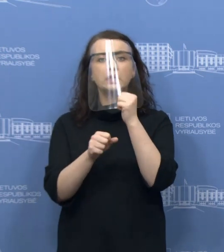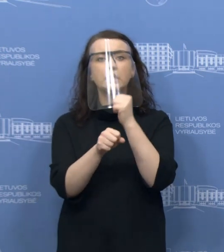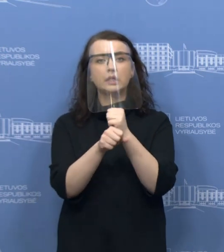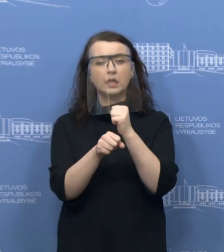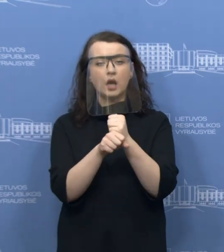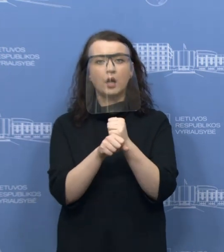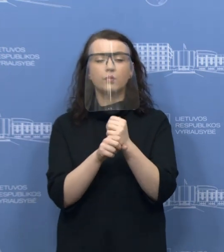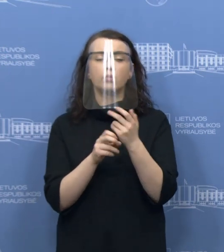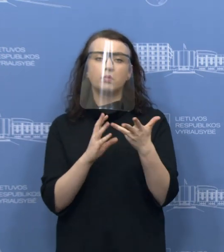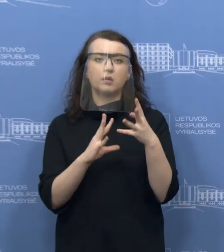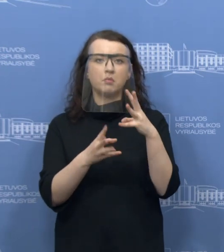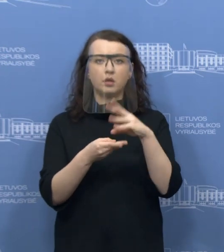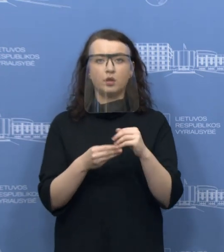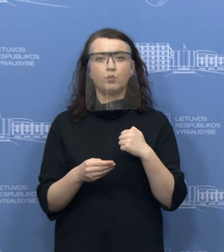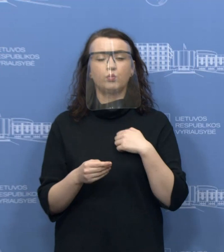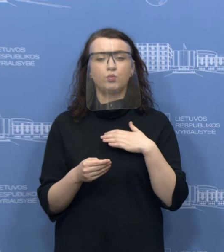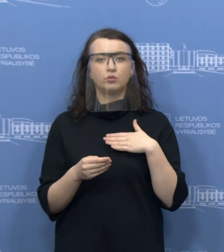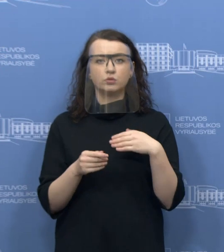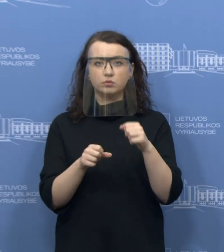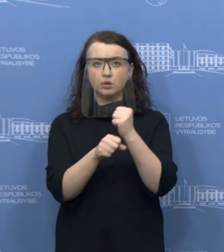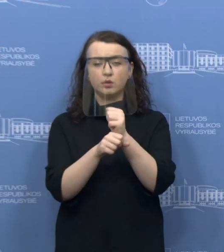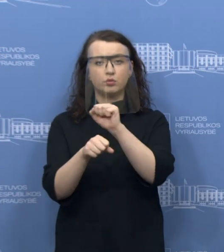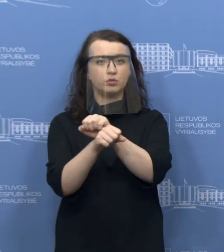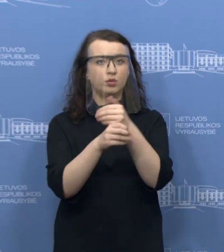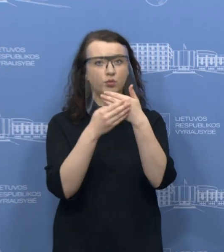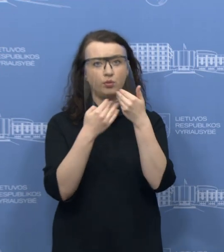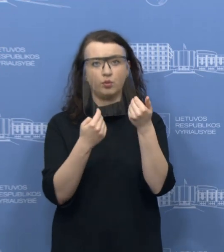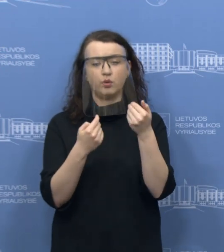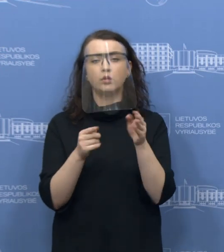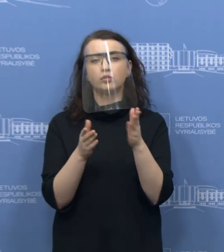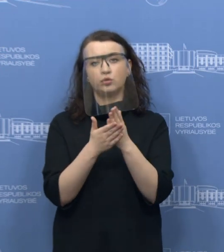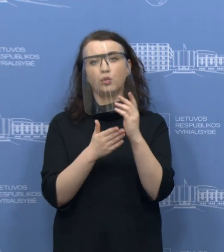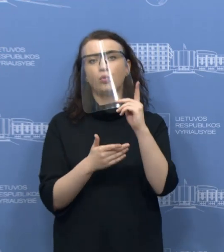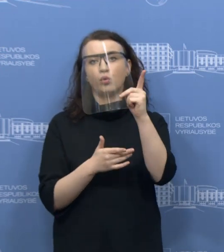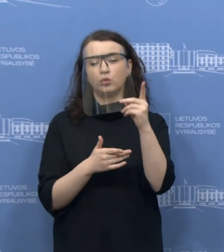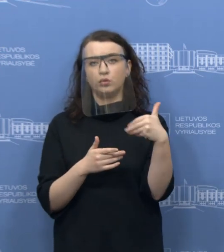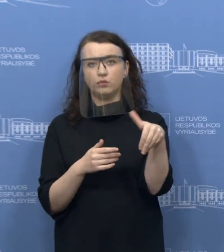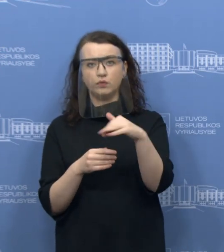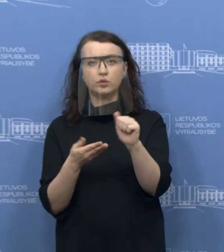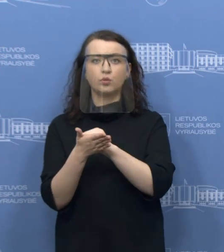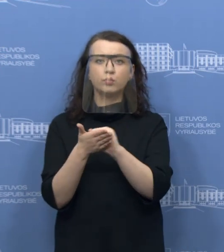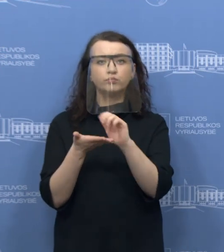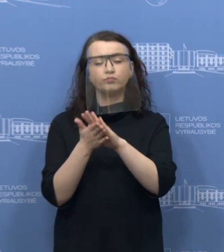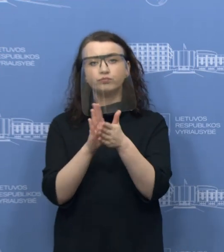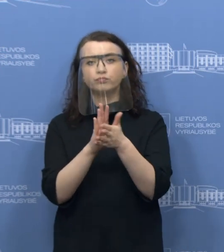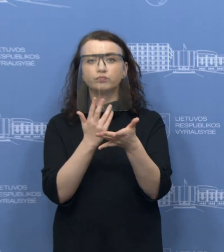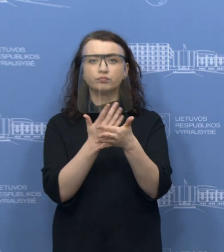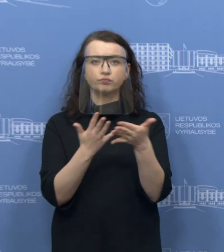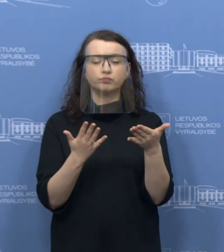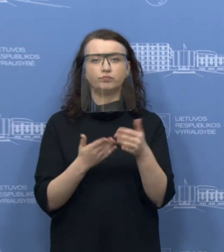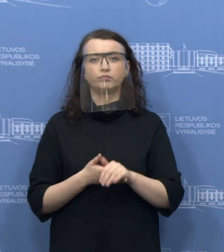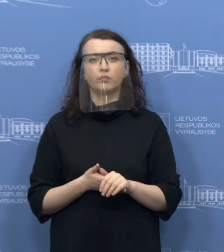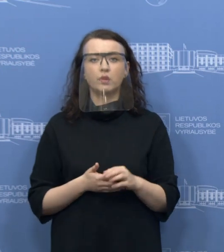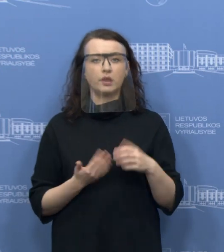nes mes nenorime ir negalime bendrauti tiesiogiai su verslu. Mes šiuo metu fokusuojamės į